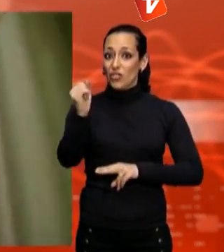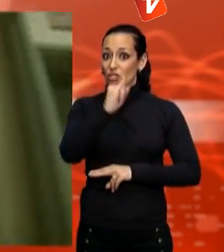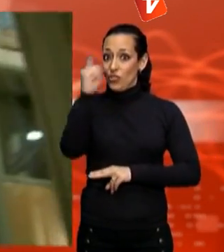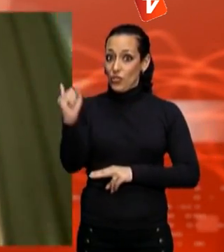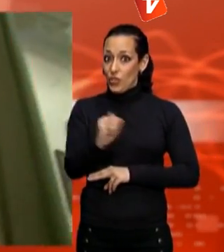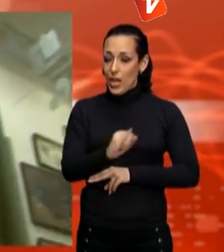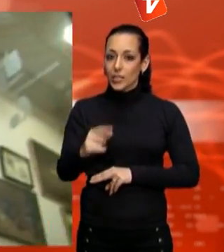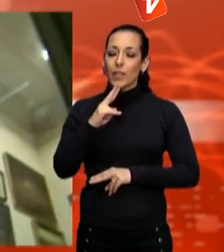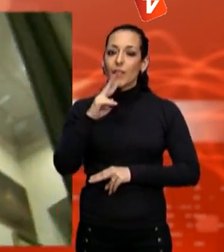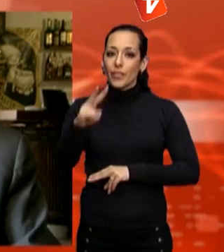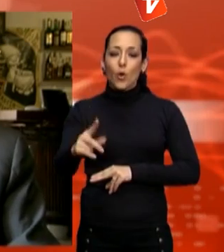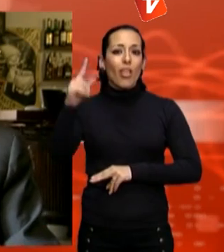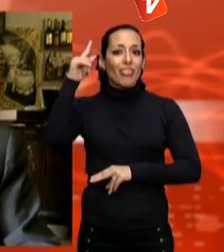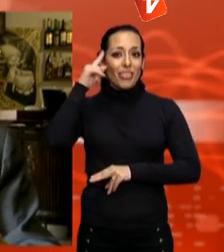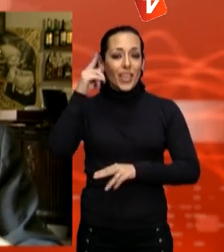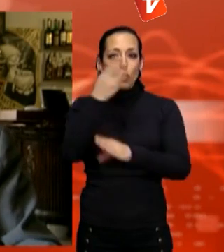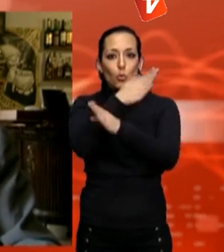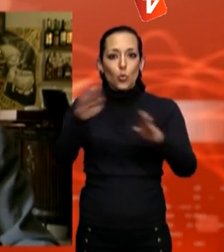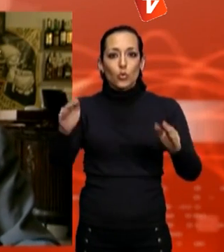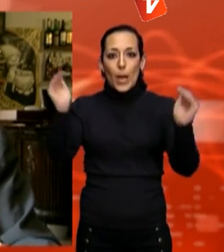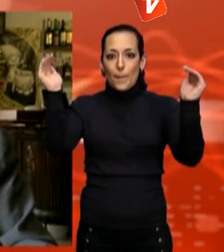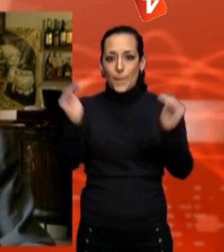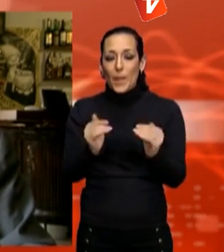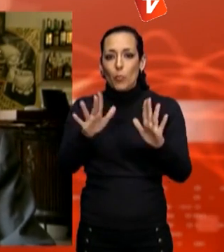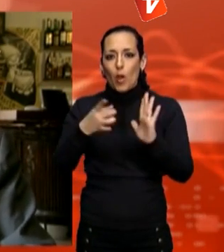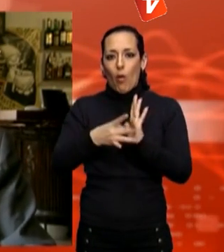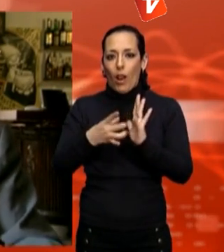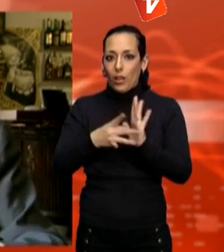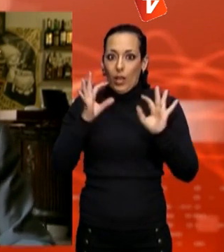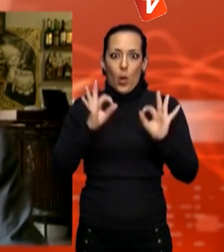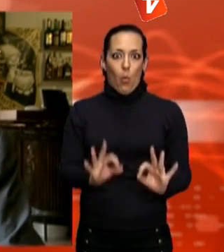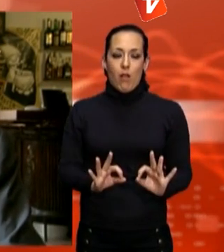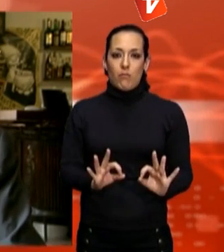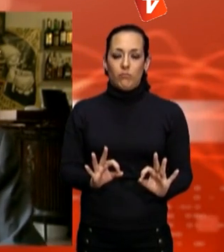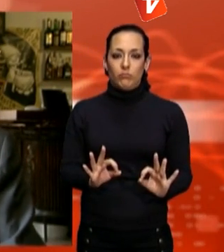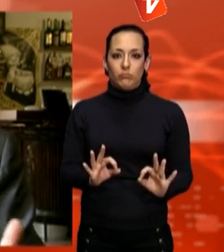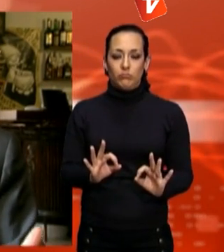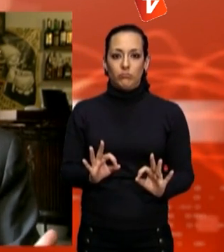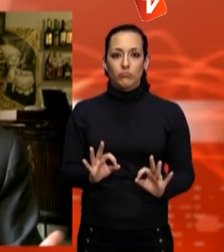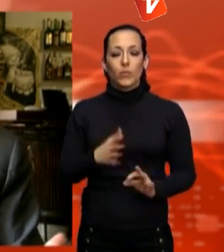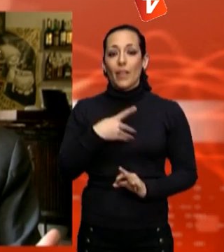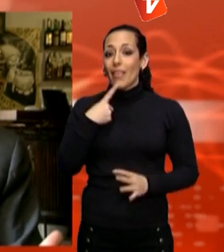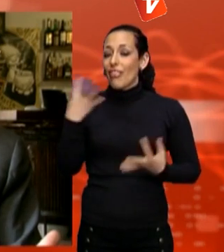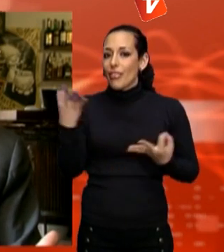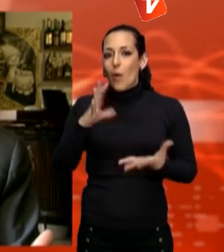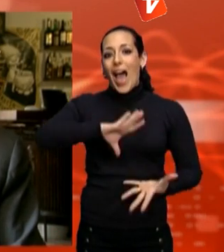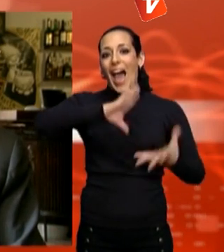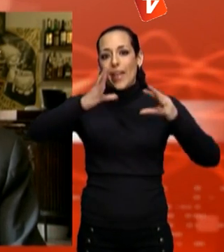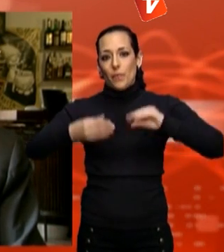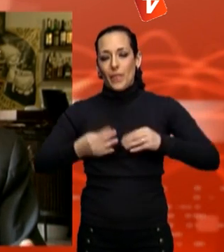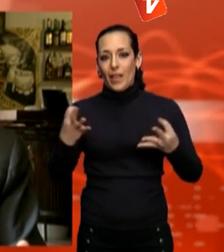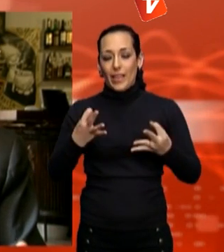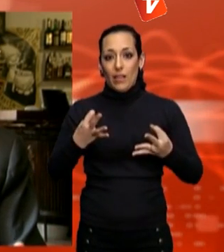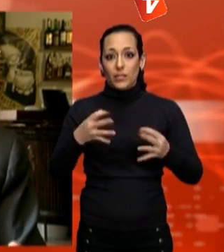però no la qualitat. No deixar de fer el que és important, però adaptar-nos a la realitat dels recursos que disposem.